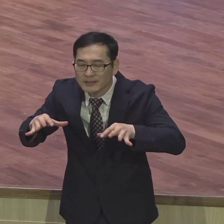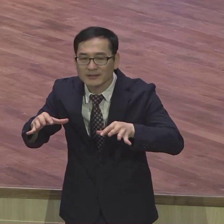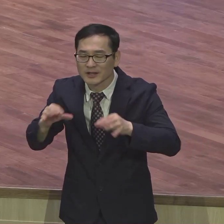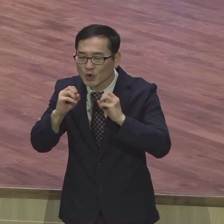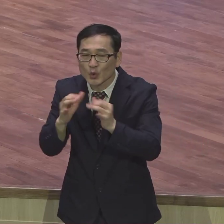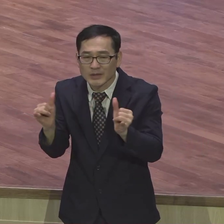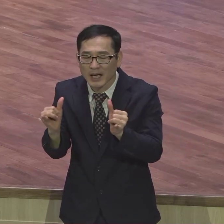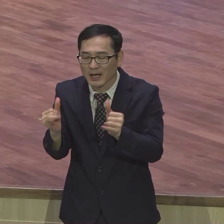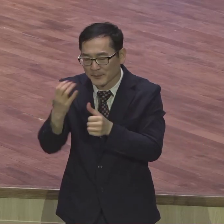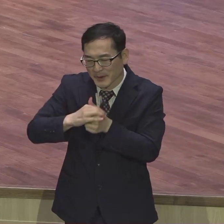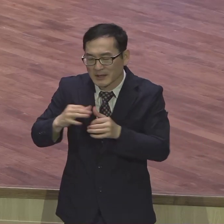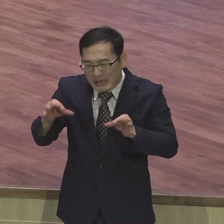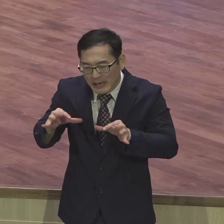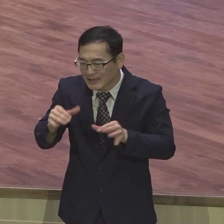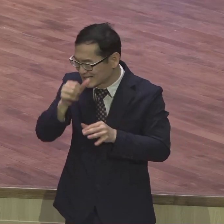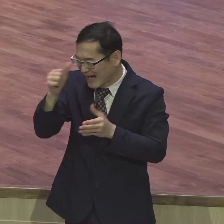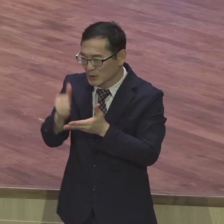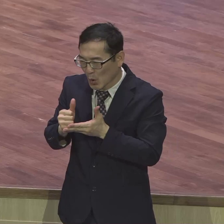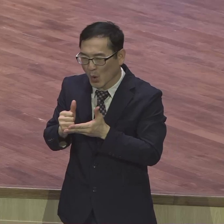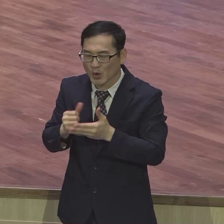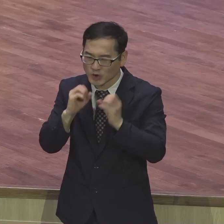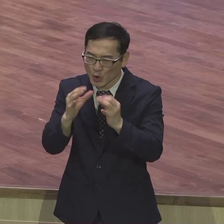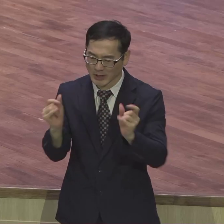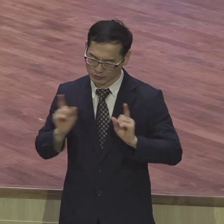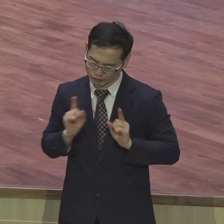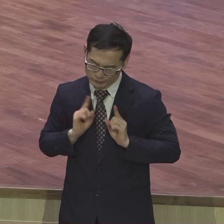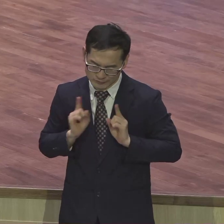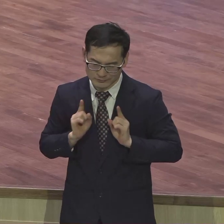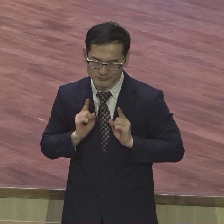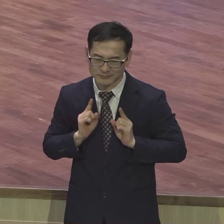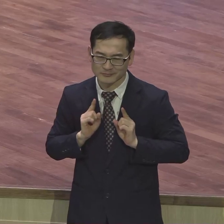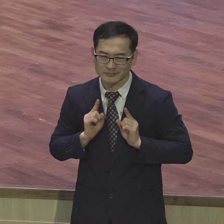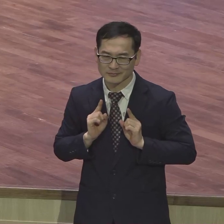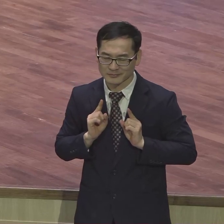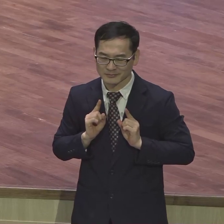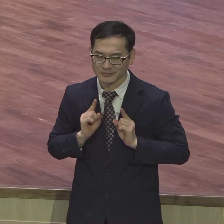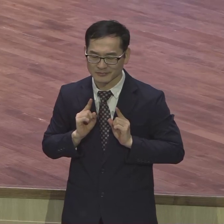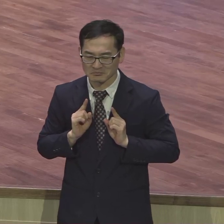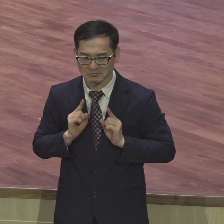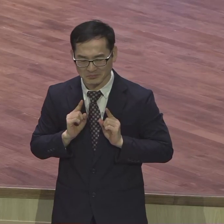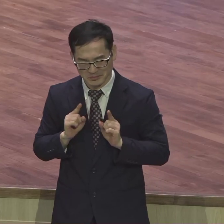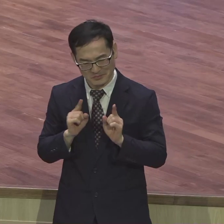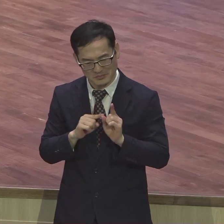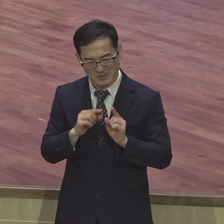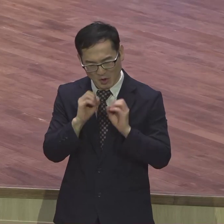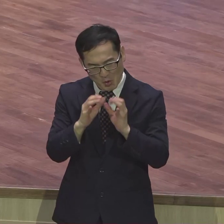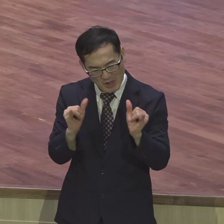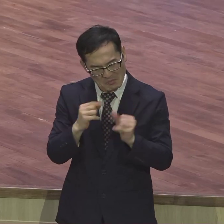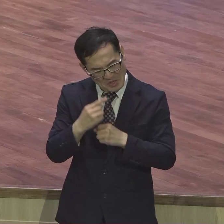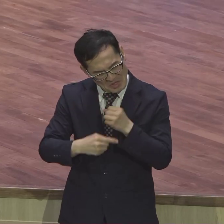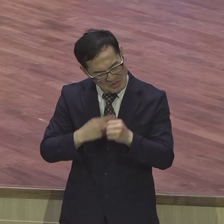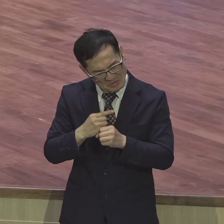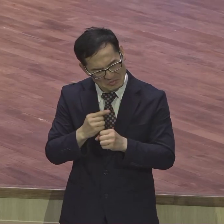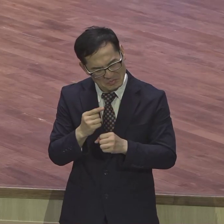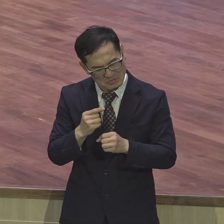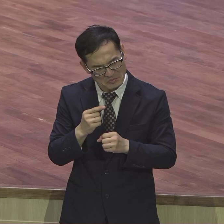장로하면서 1년간 한 2회에 교육자 회의 간다든가 이런거 해본 적도 없고 그냥 전도사 해본 이후에